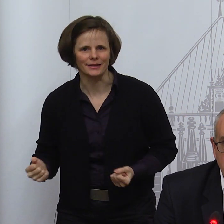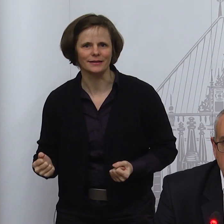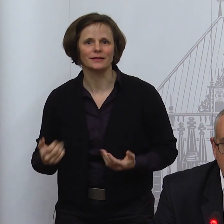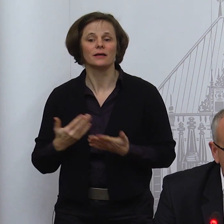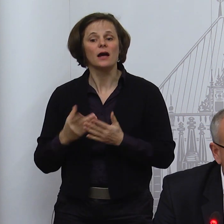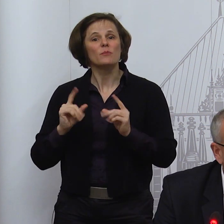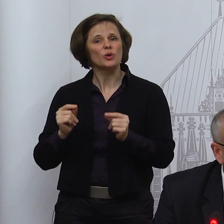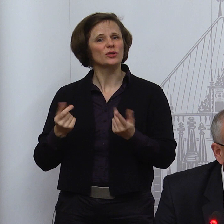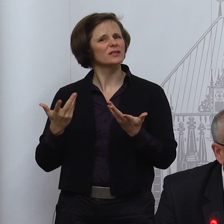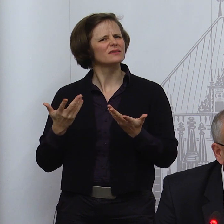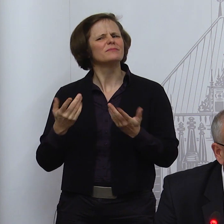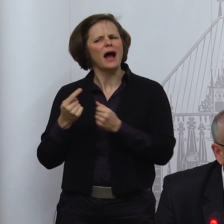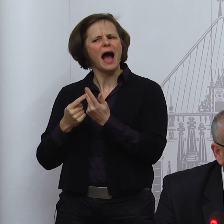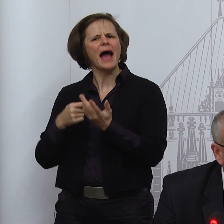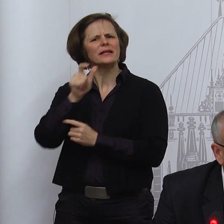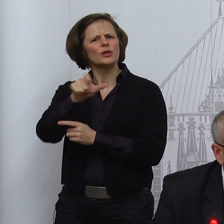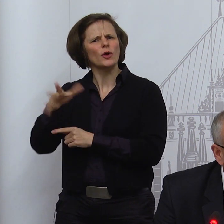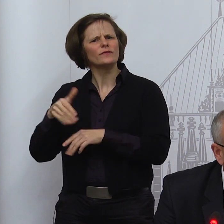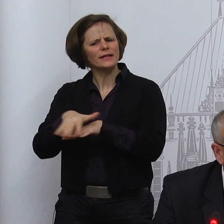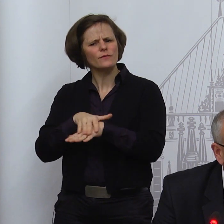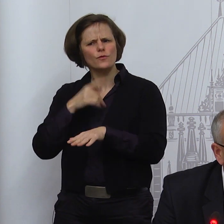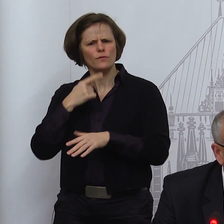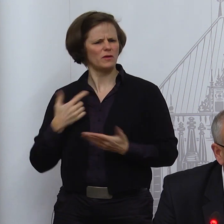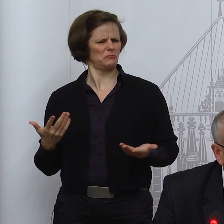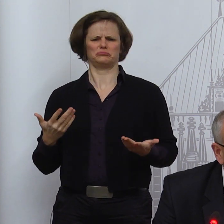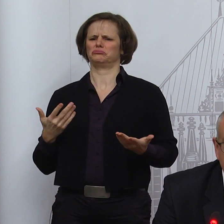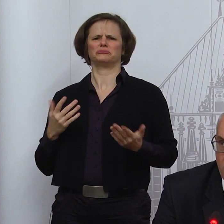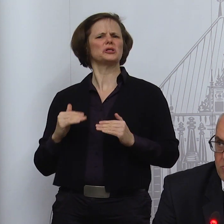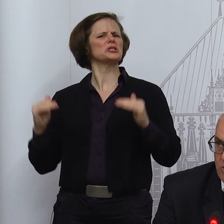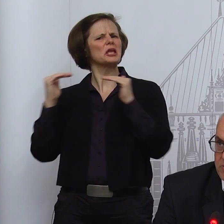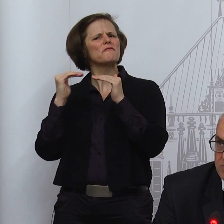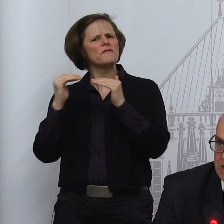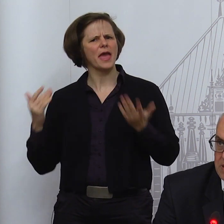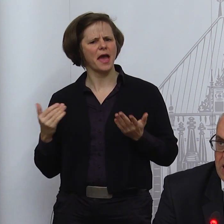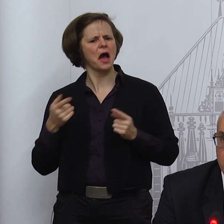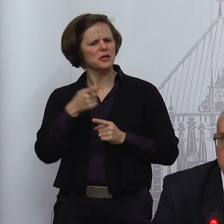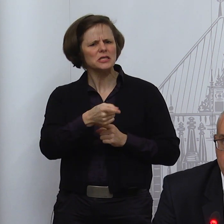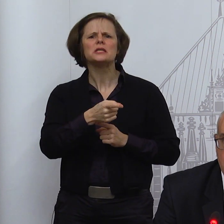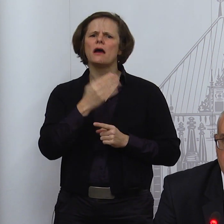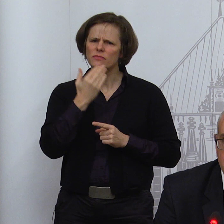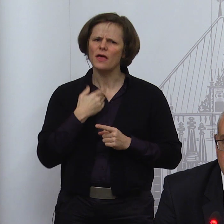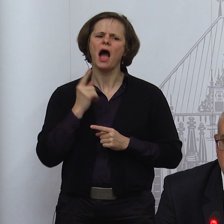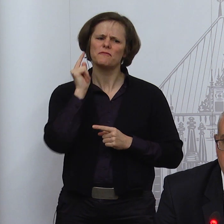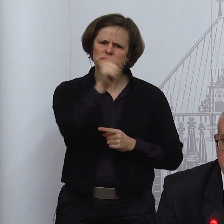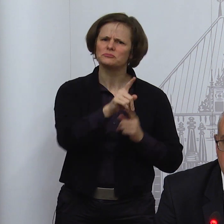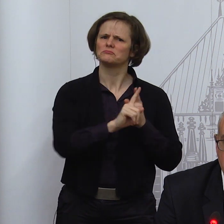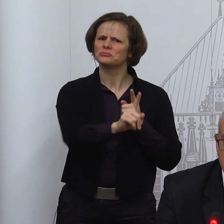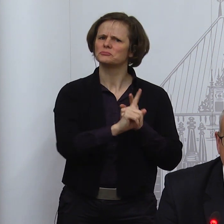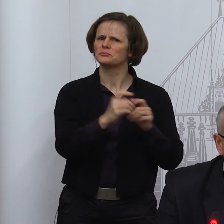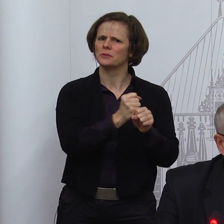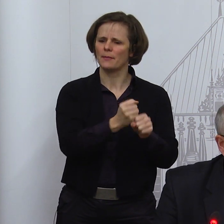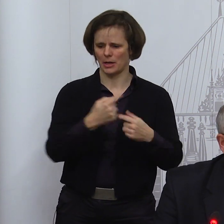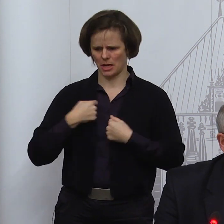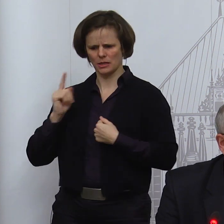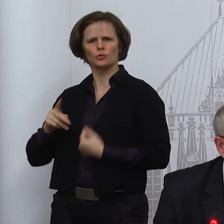das absolut verstehen. Der Sinn, dass wir mehr Homeoffice machen, da wo es möglich ist, liegt einfach darin,